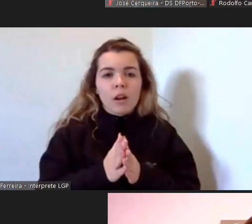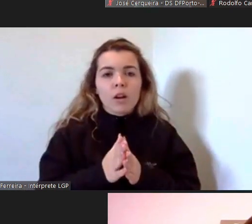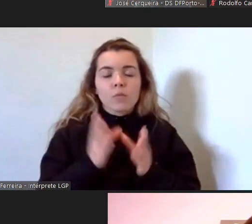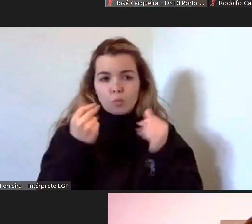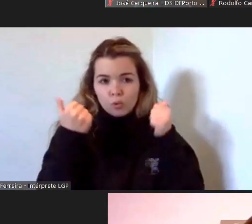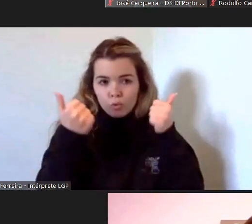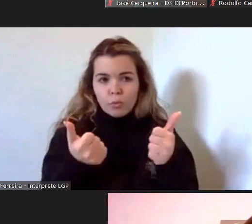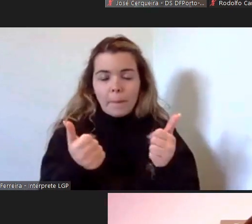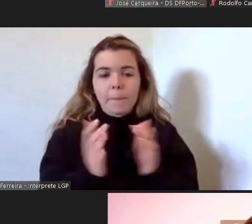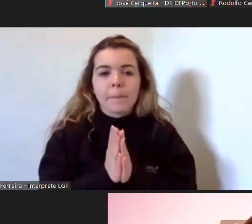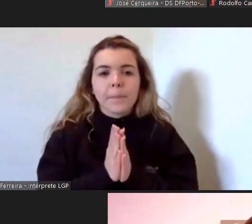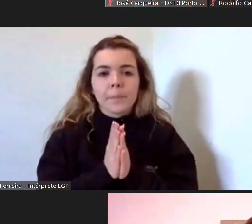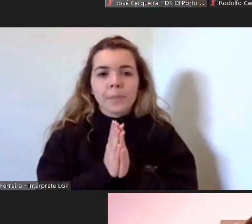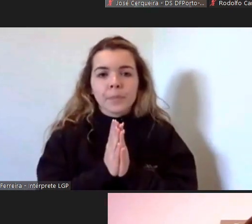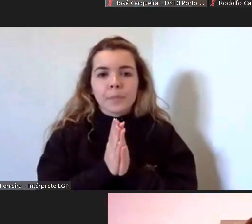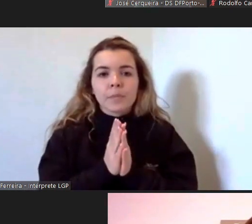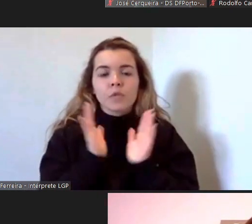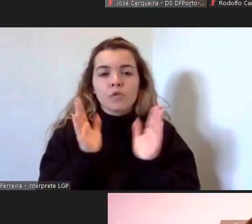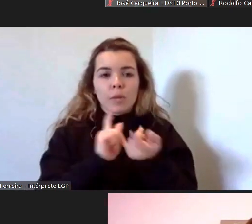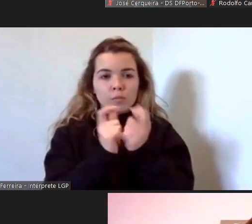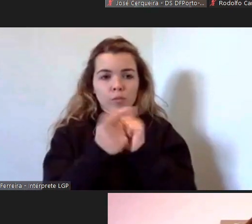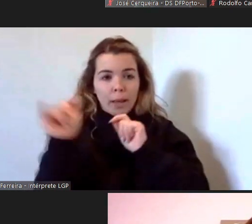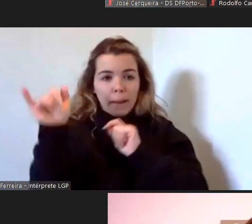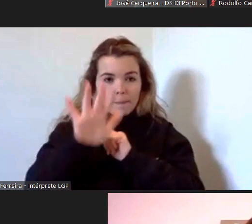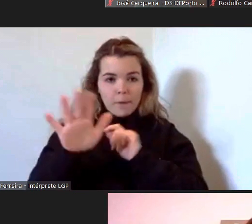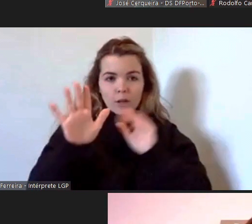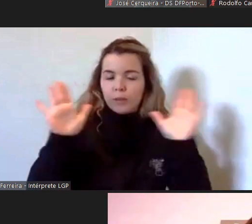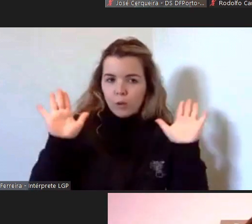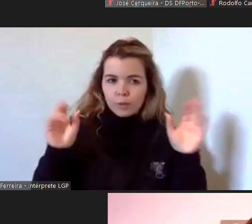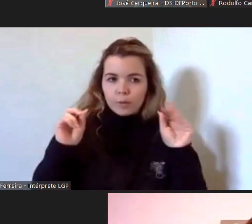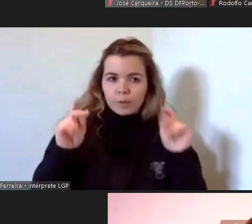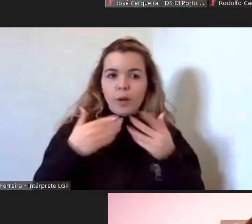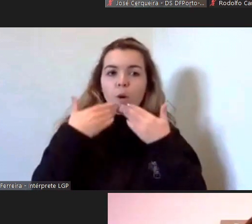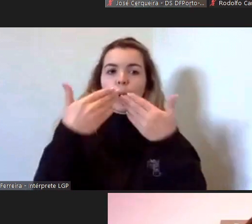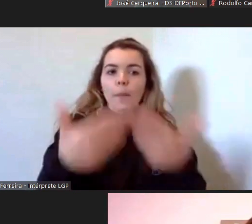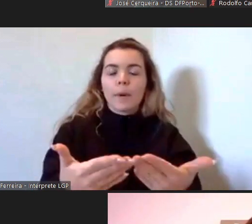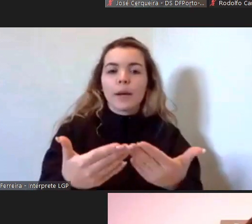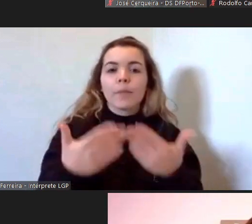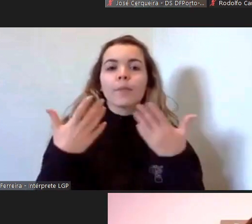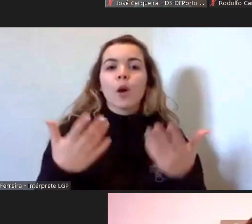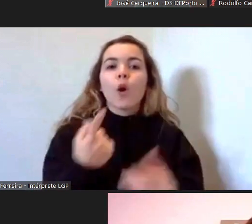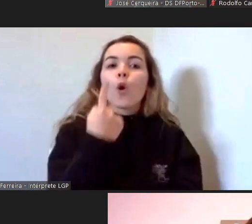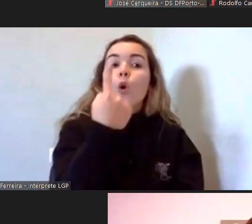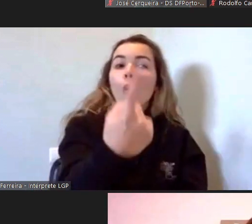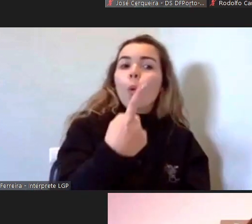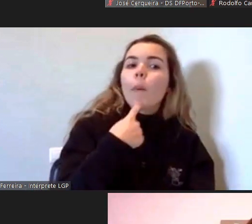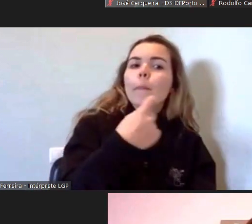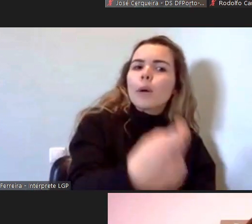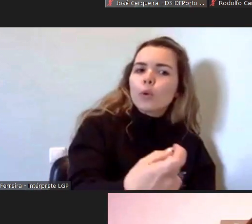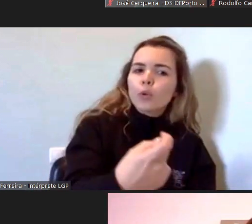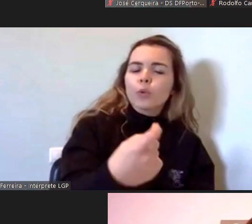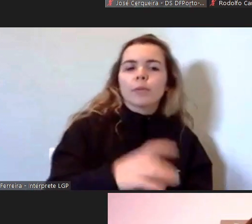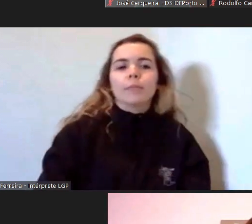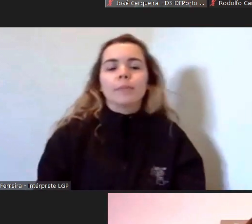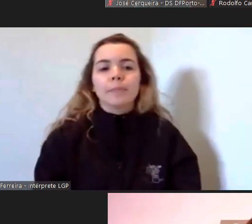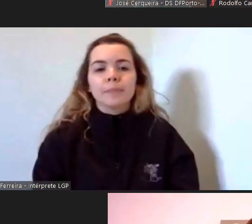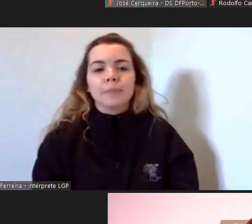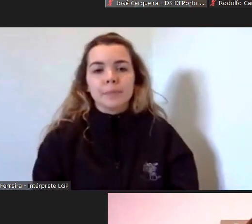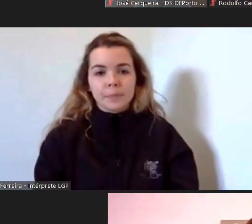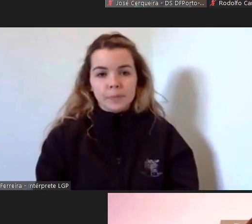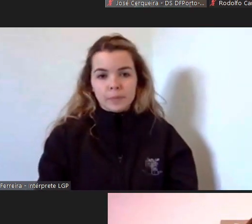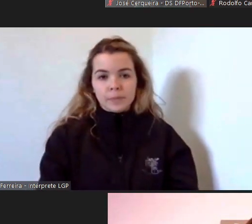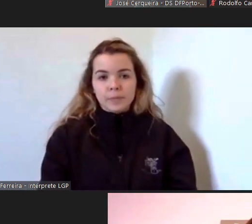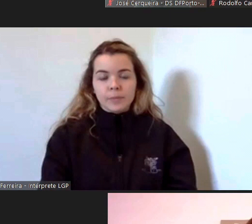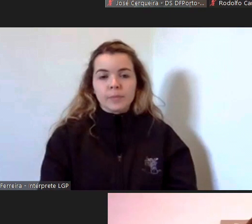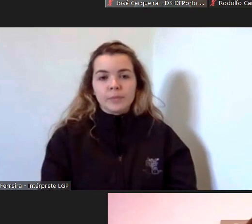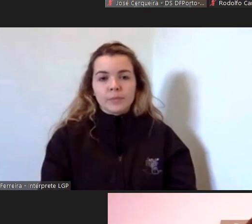pedia então muito bem obrigada tenho aqui duas uma questão uma provocação uma questão para ser colocada